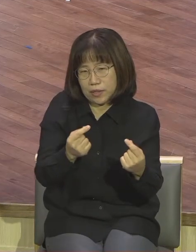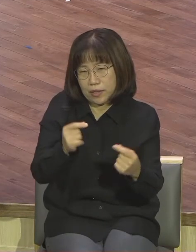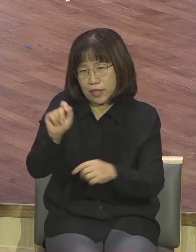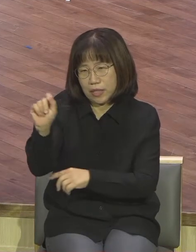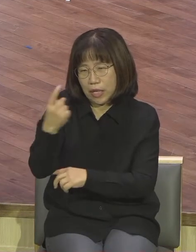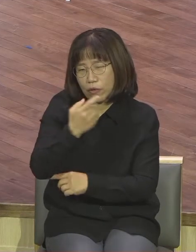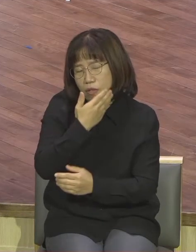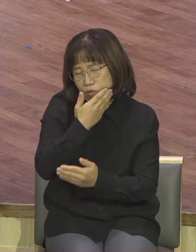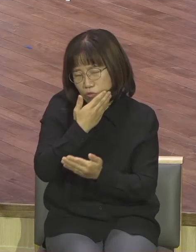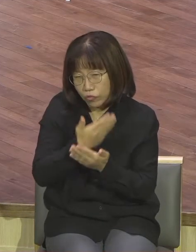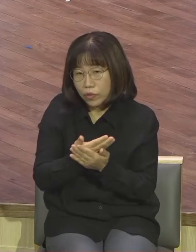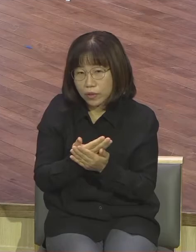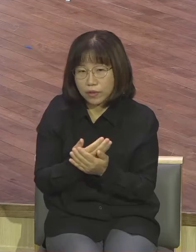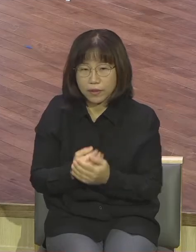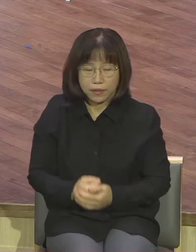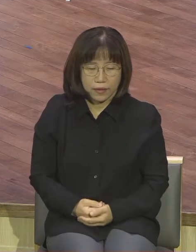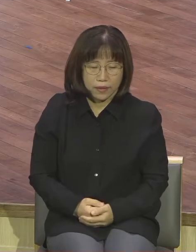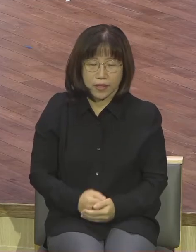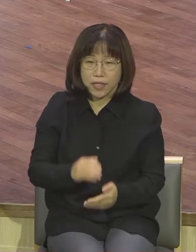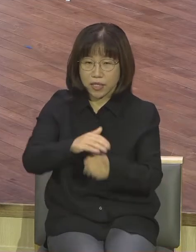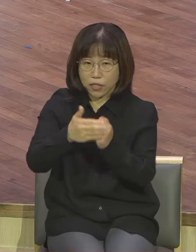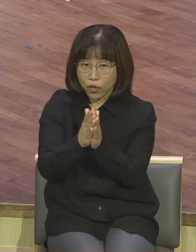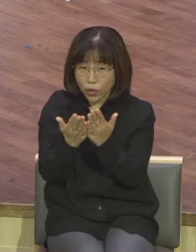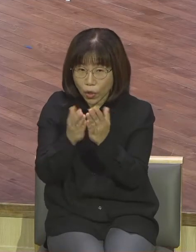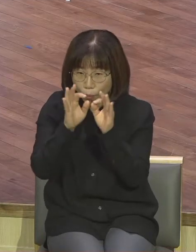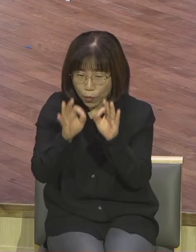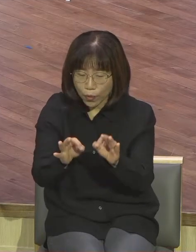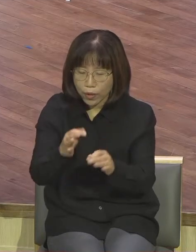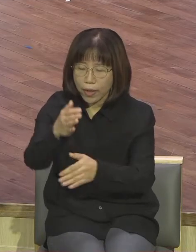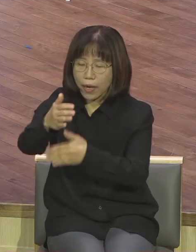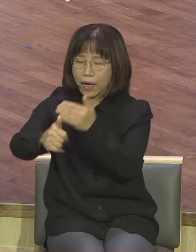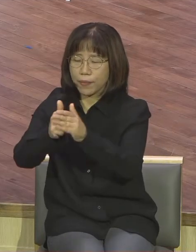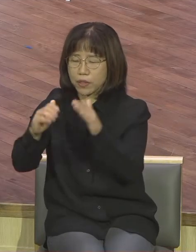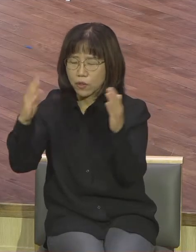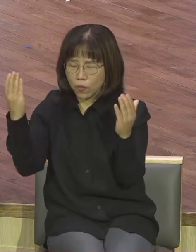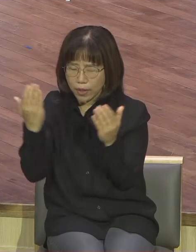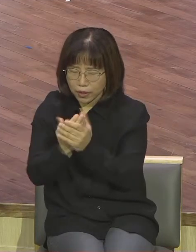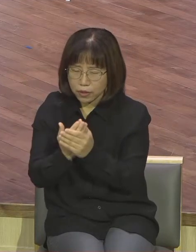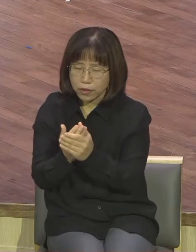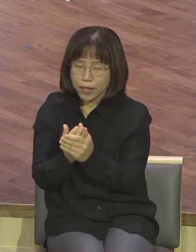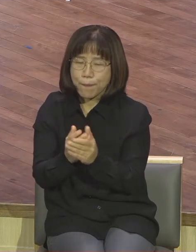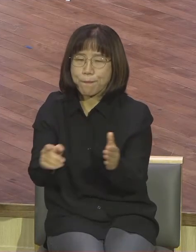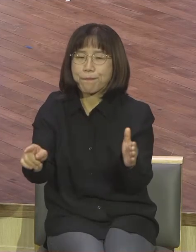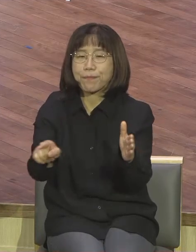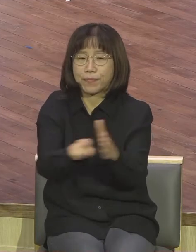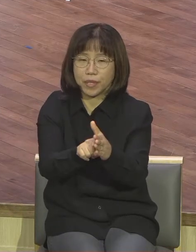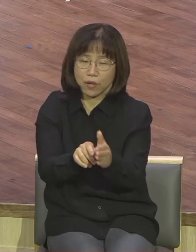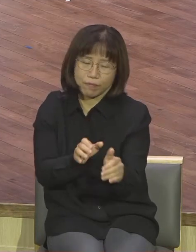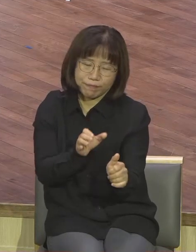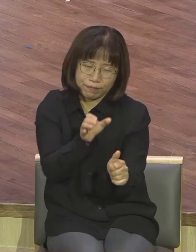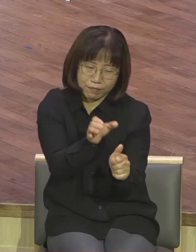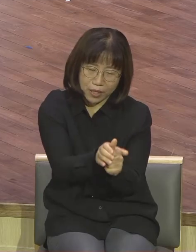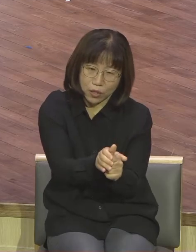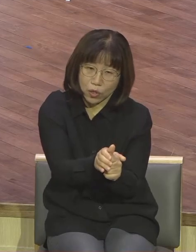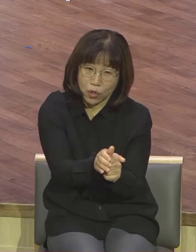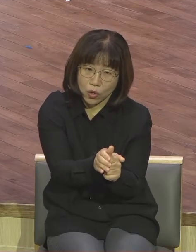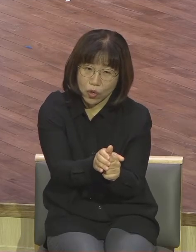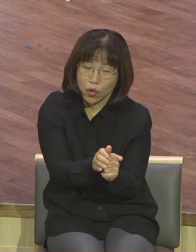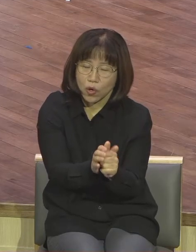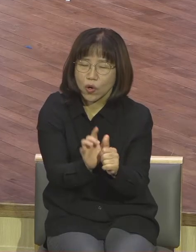성경에 보면 이렇게 전폭적으로 하나님의 신임을 받은 인물이 또